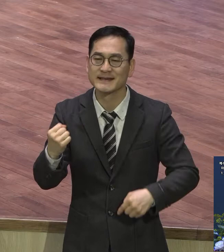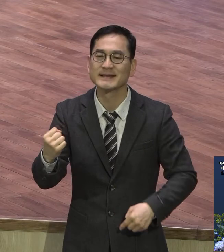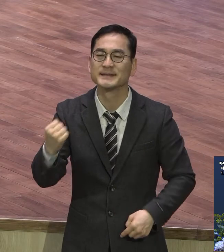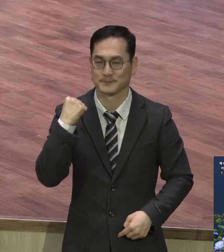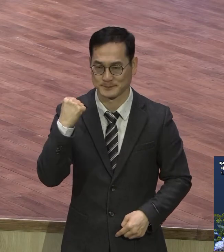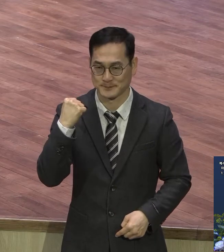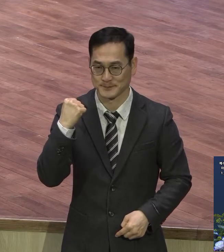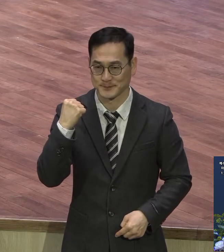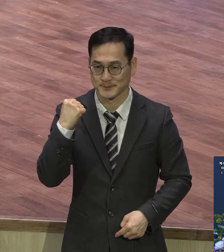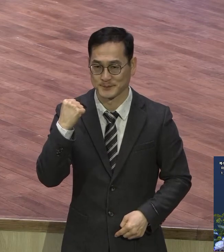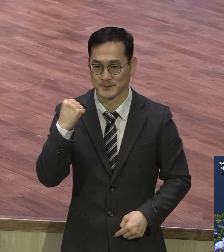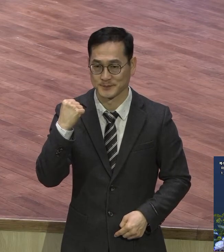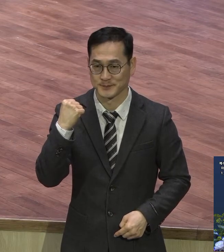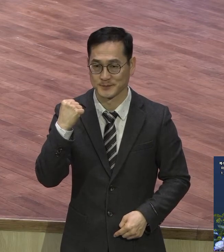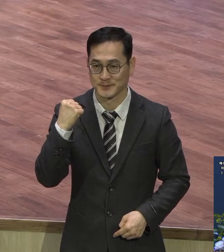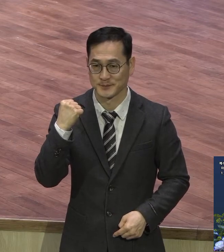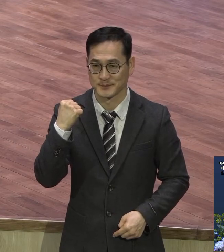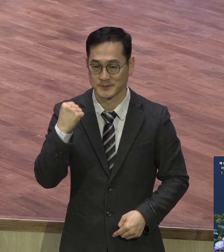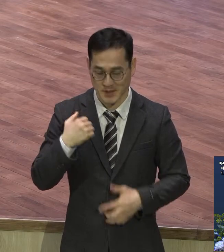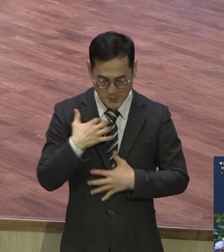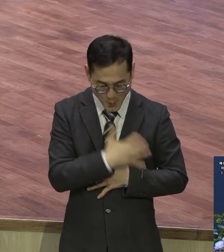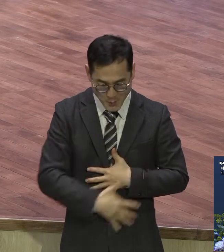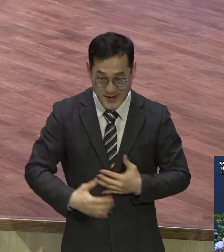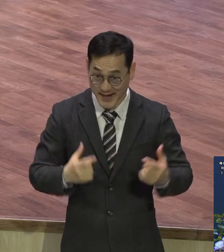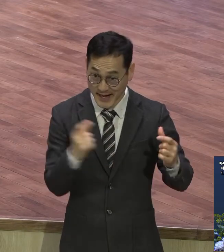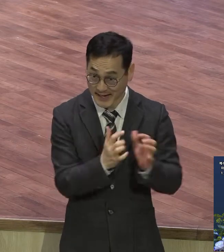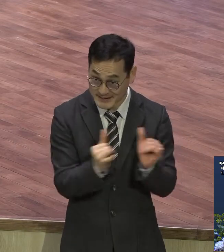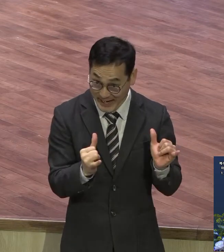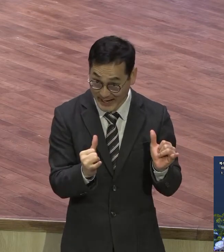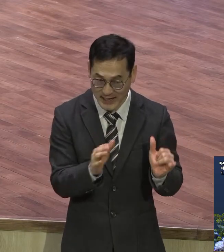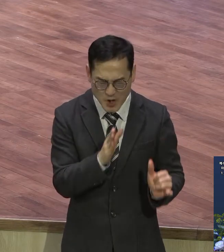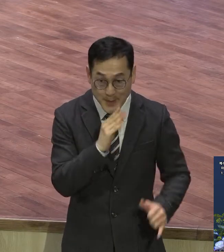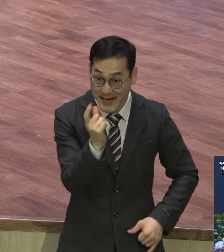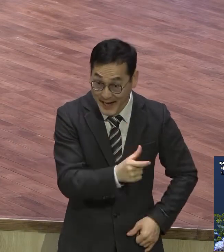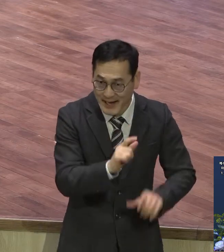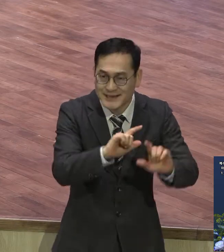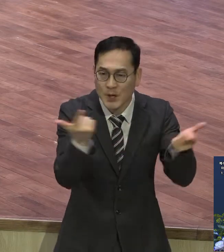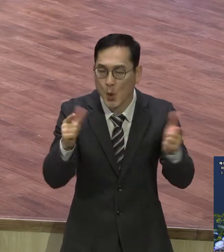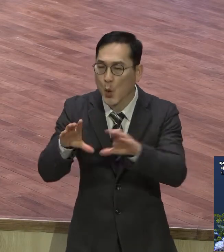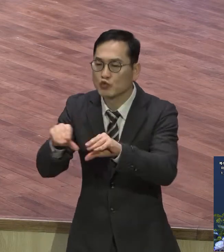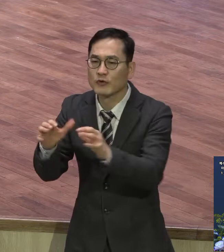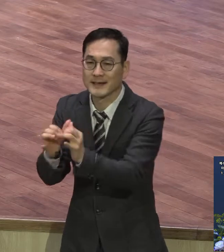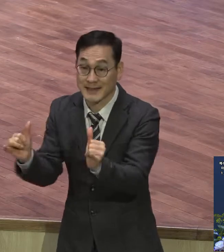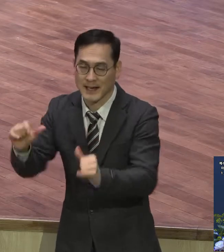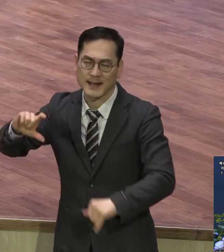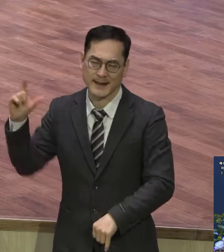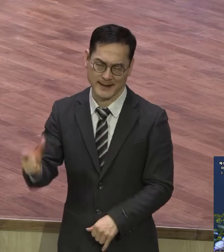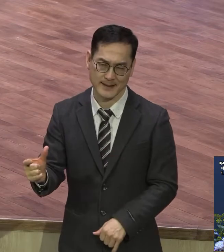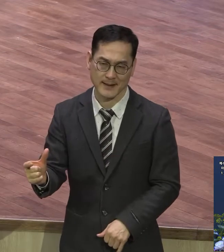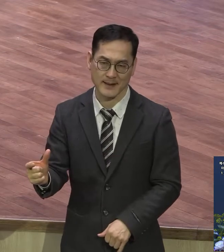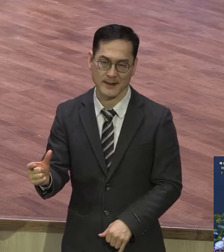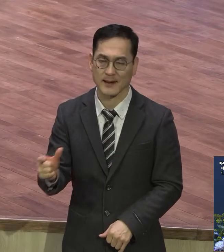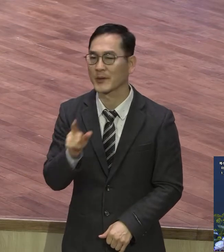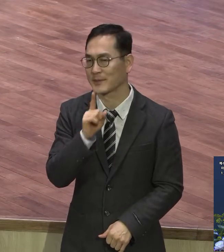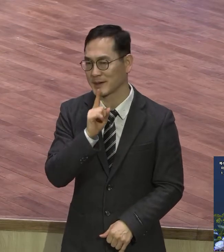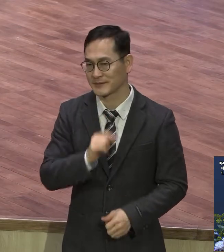신체적으로 강한 자가 강한 것이 아니라 정말 온유한 자가 강한 자다. 온유한 자가 강한 자다.